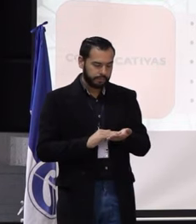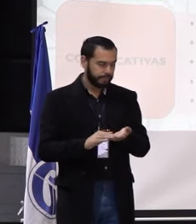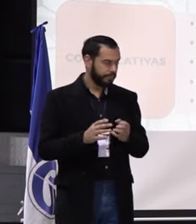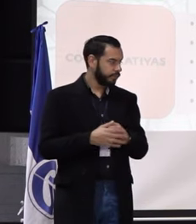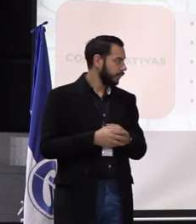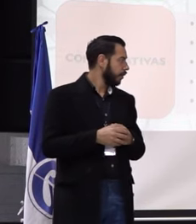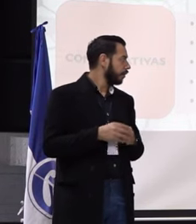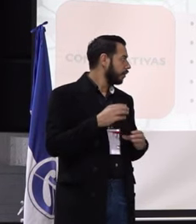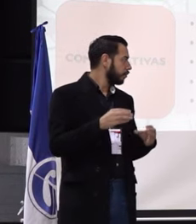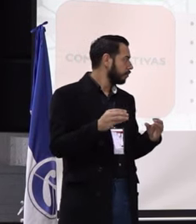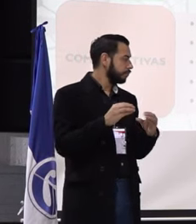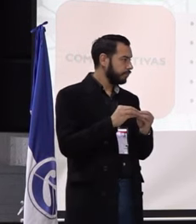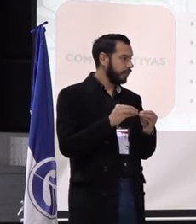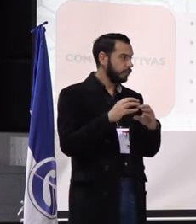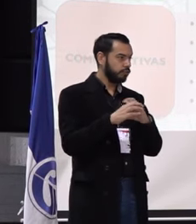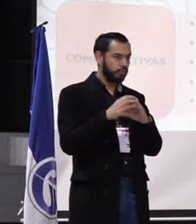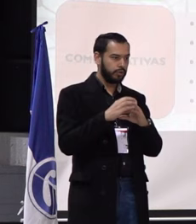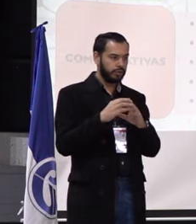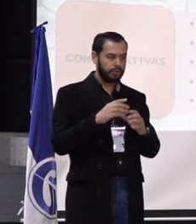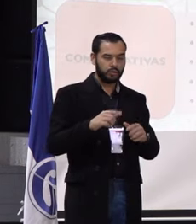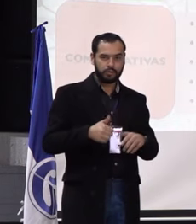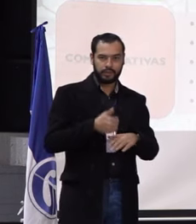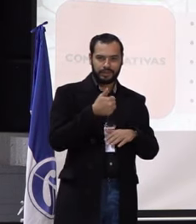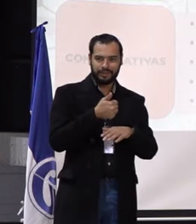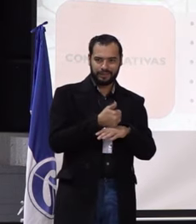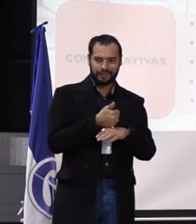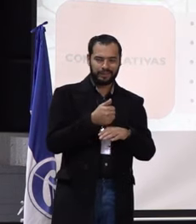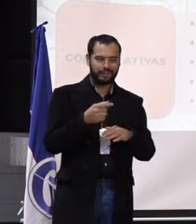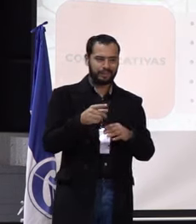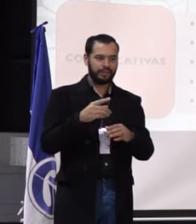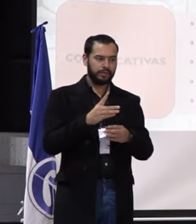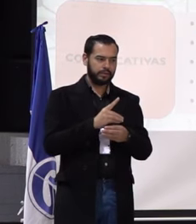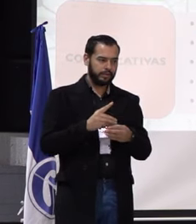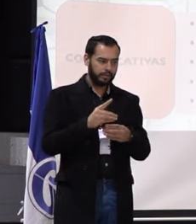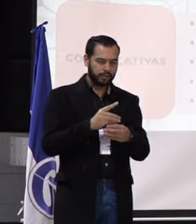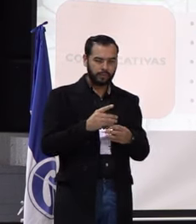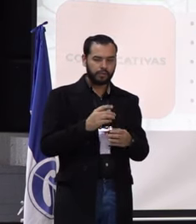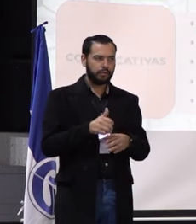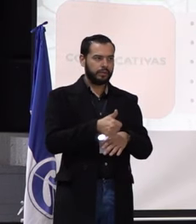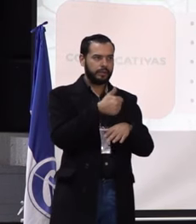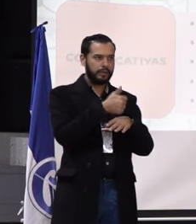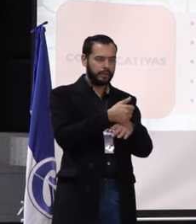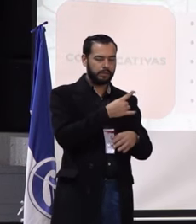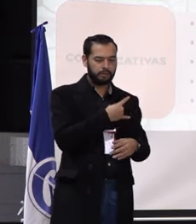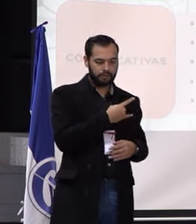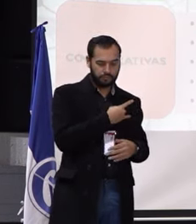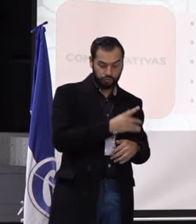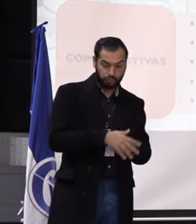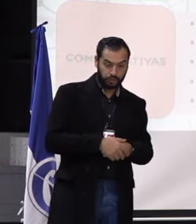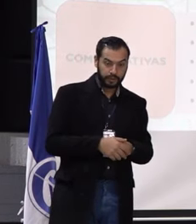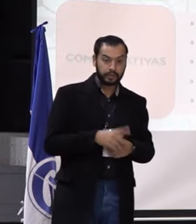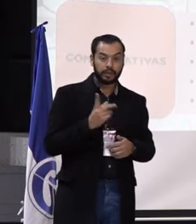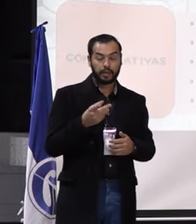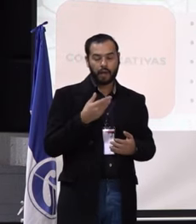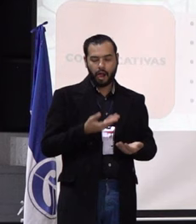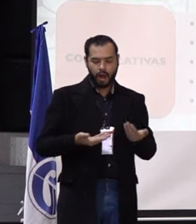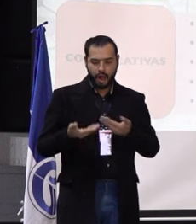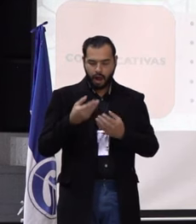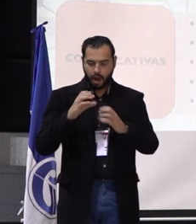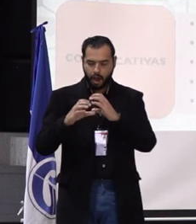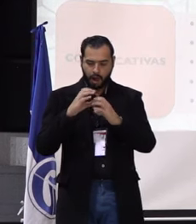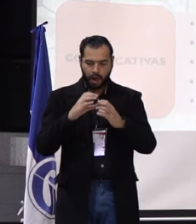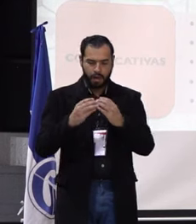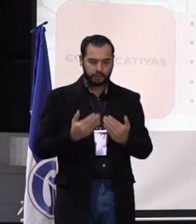comunicación con las directivas del departamento y las directivas institucionales, que nos permita, pues, también